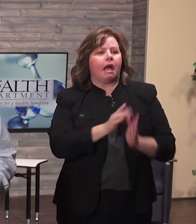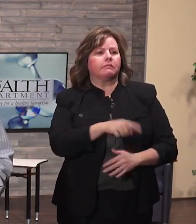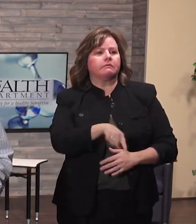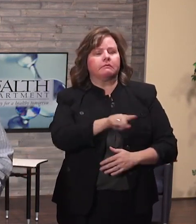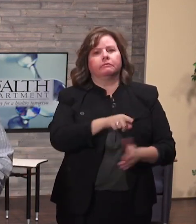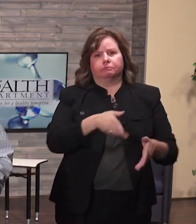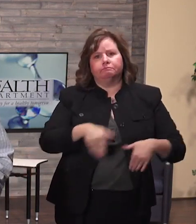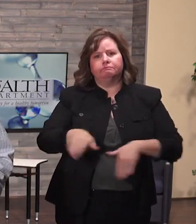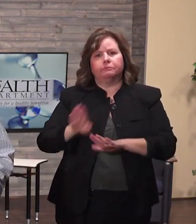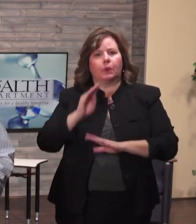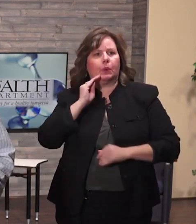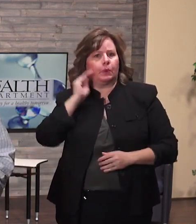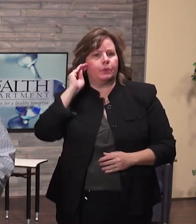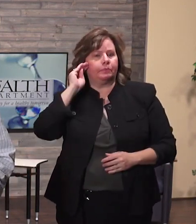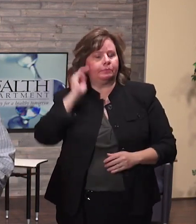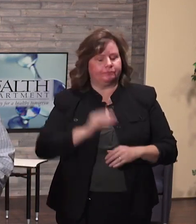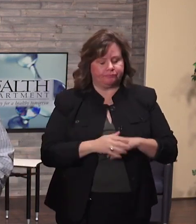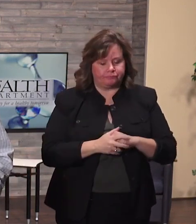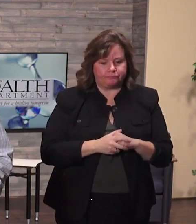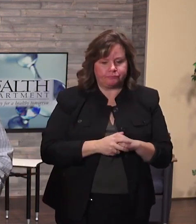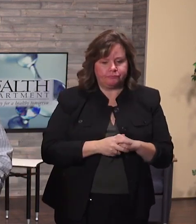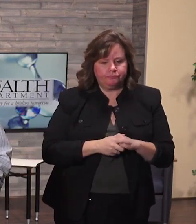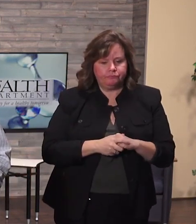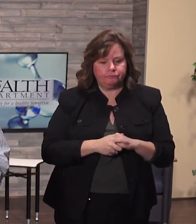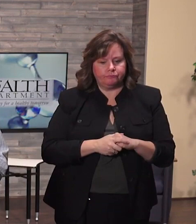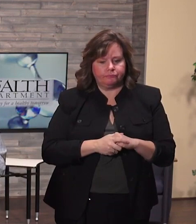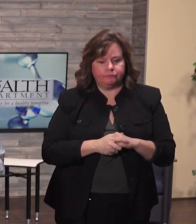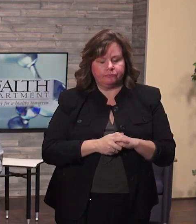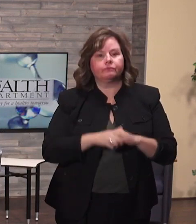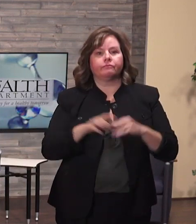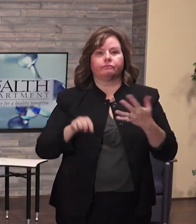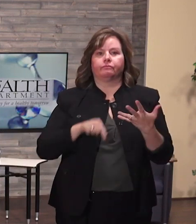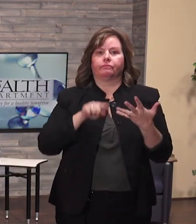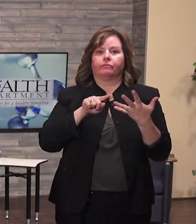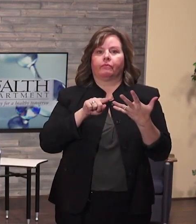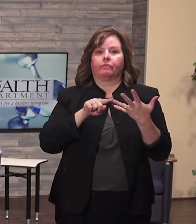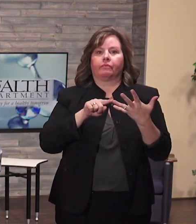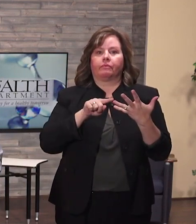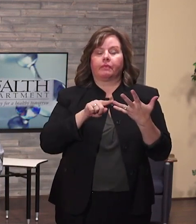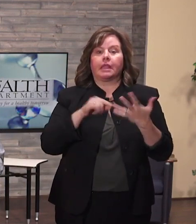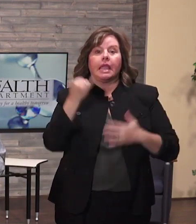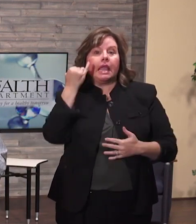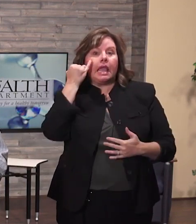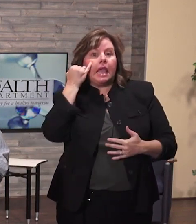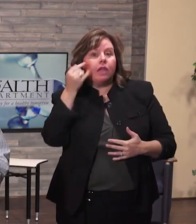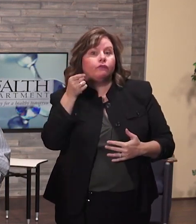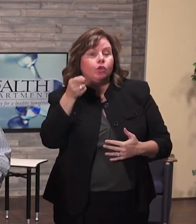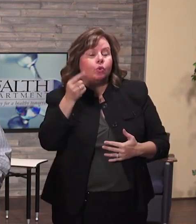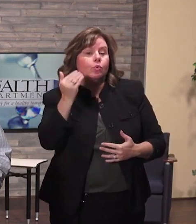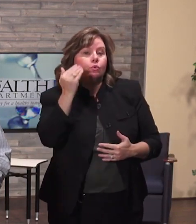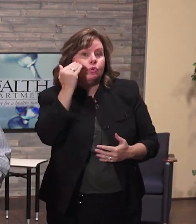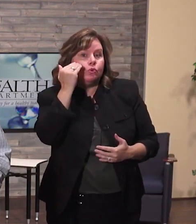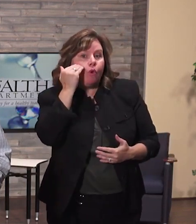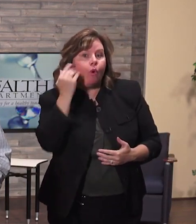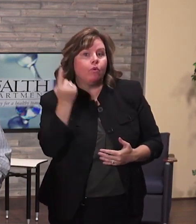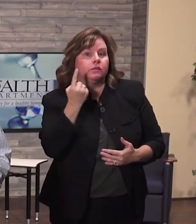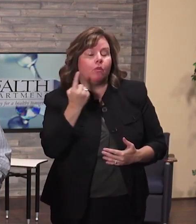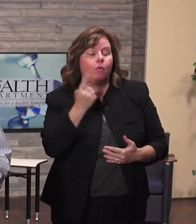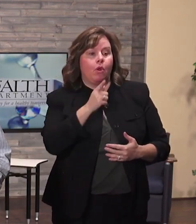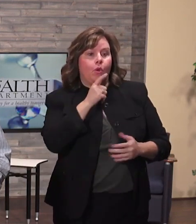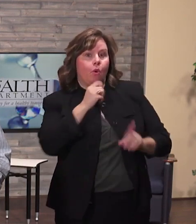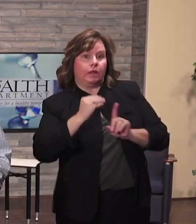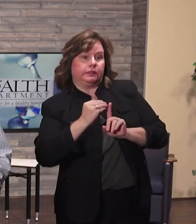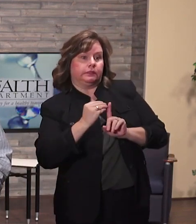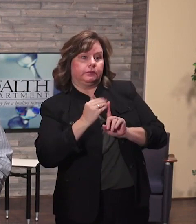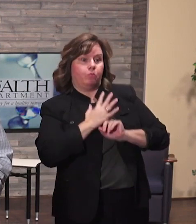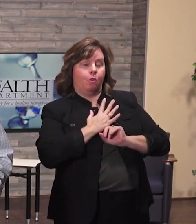gerente, el operador de estos negocios de notar cuando usted tiene personas que están luchando con una tos o